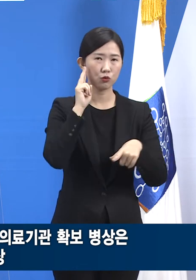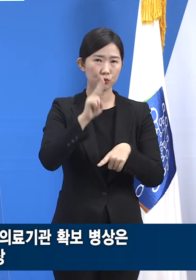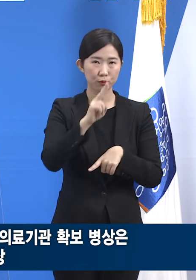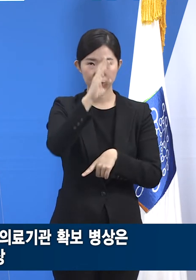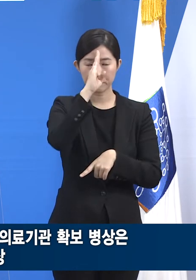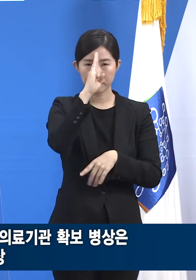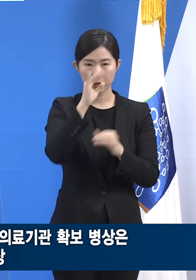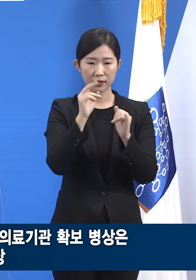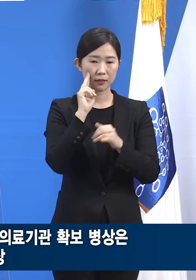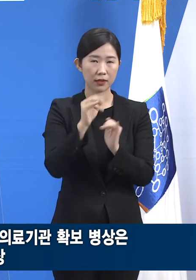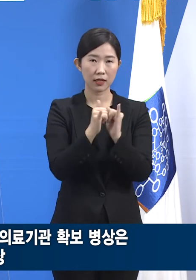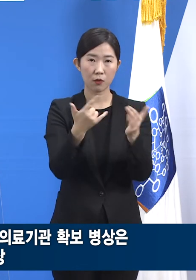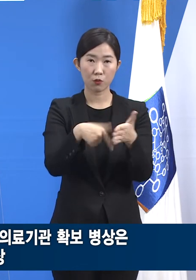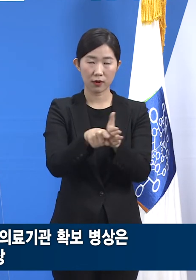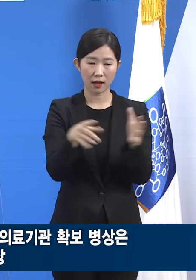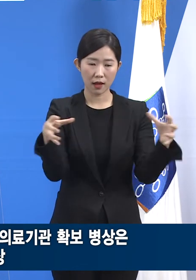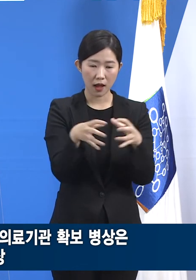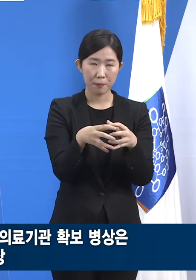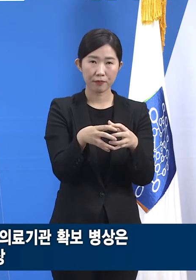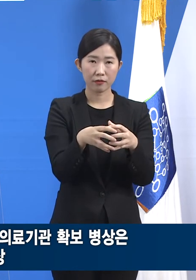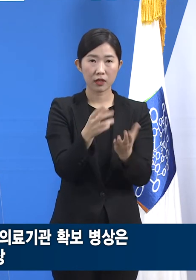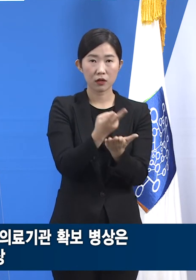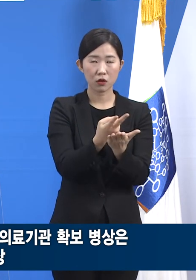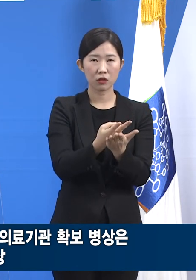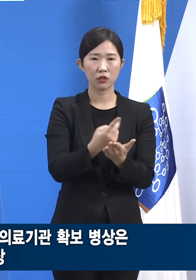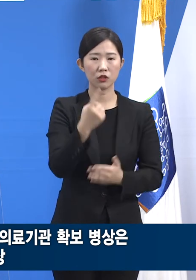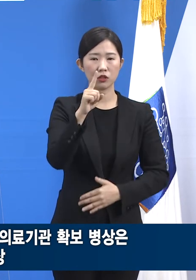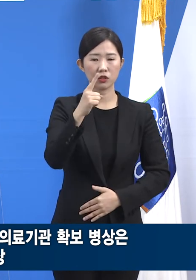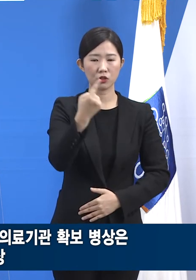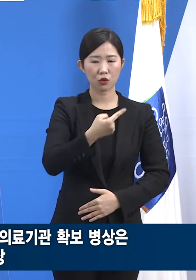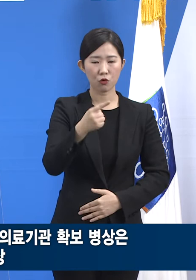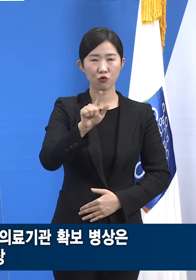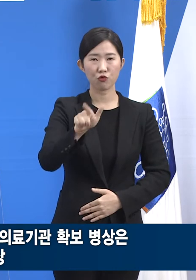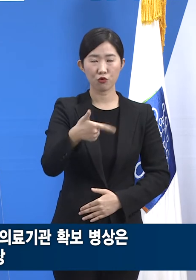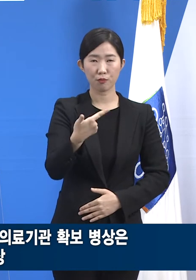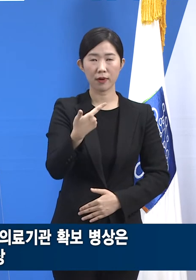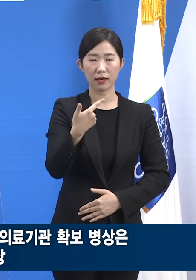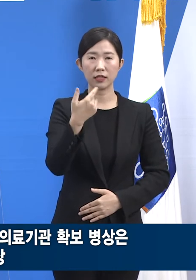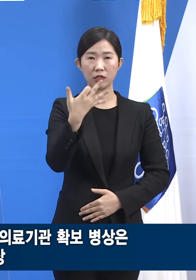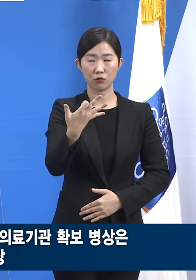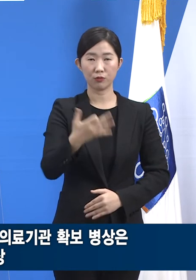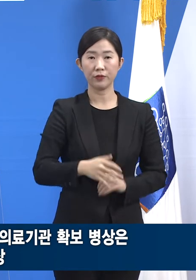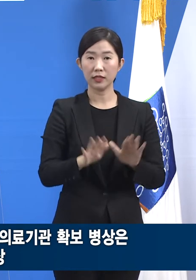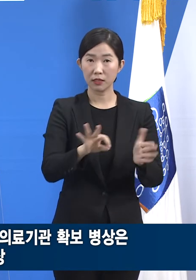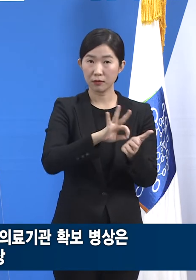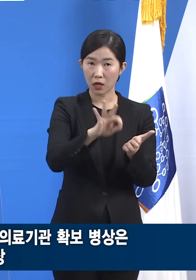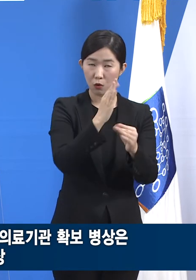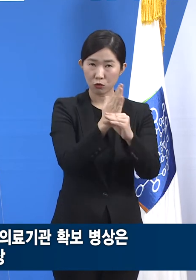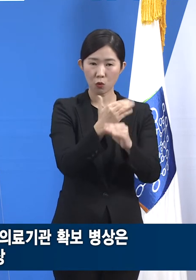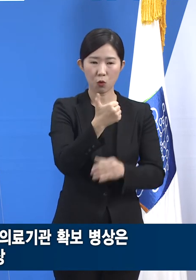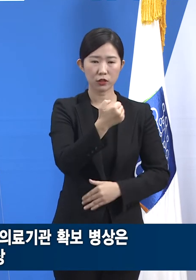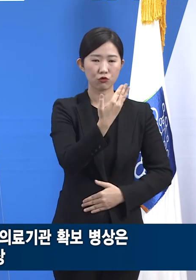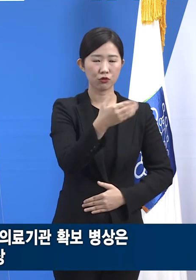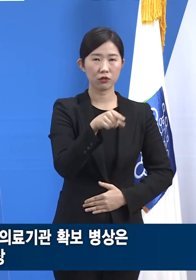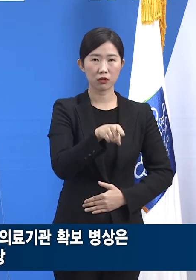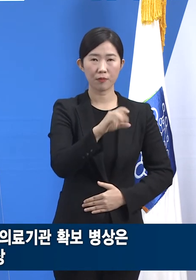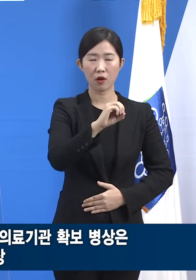총 1619개입니다. 현재 병상 가동률은 59.0%인